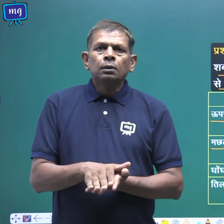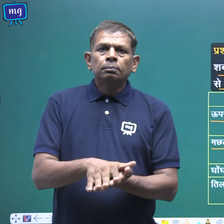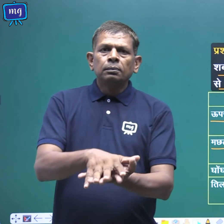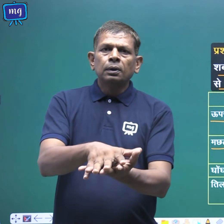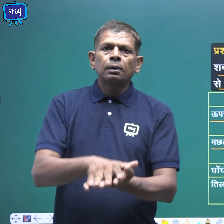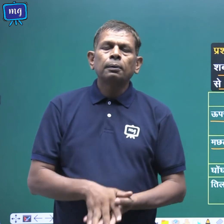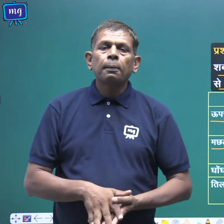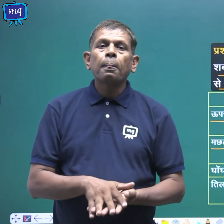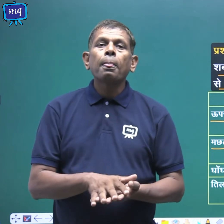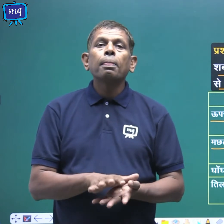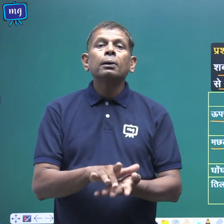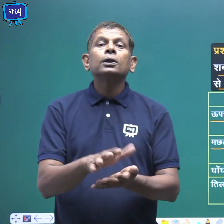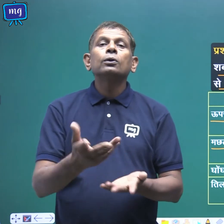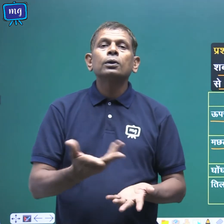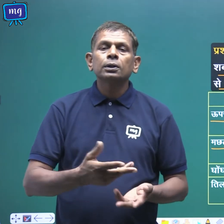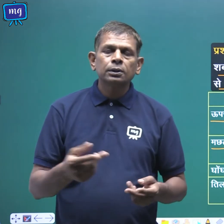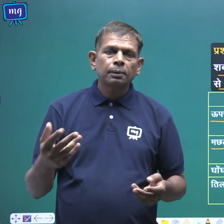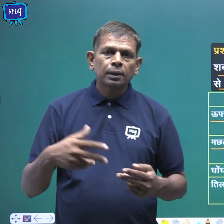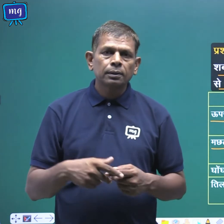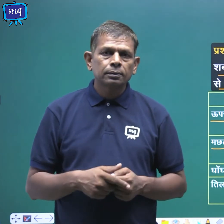मचली को किस से मिलाएंगे